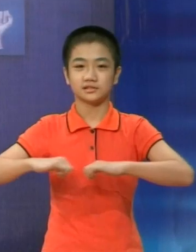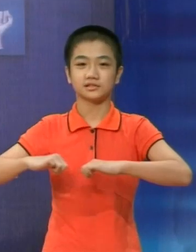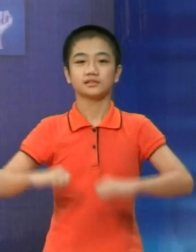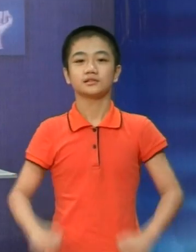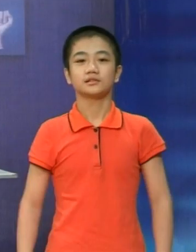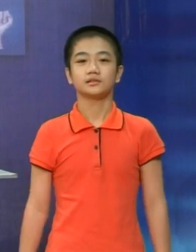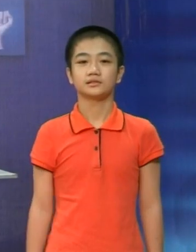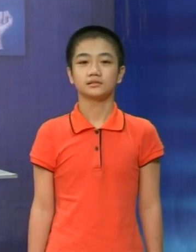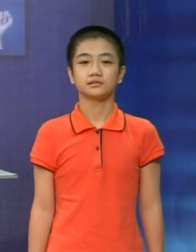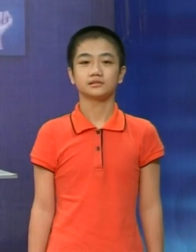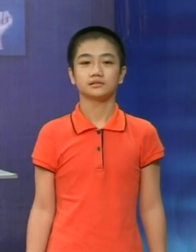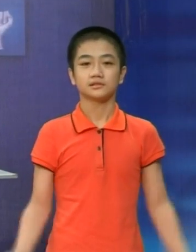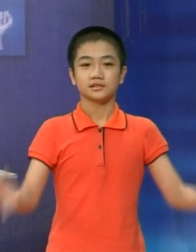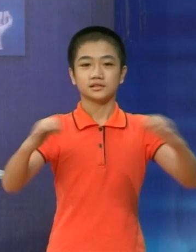À em tranh giành đồ của chị này